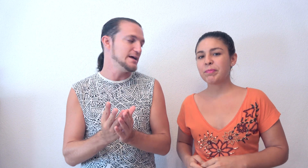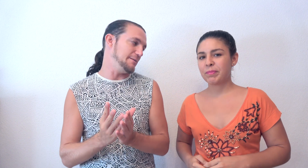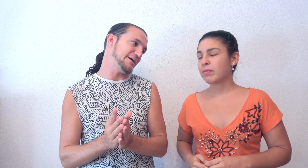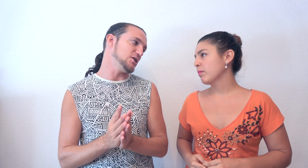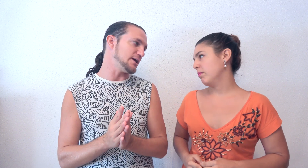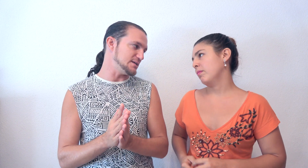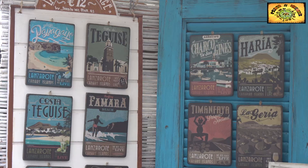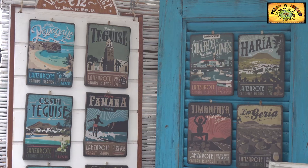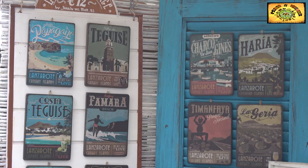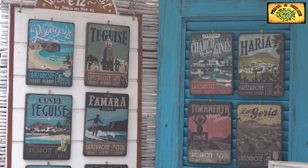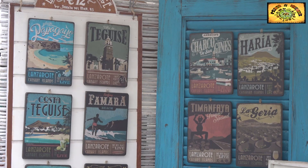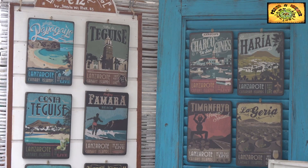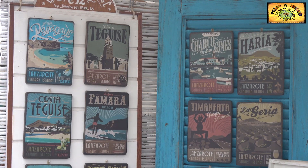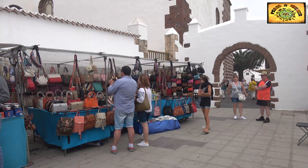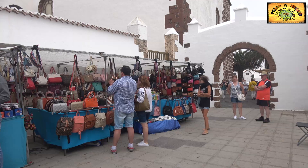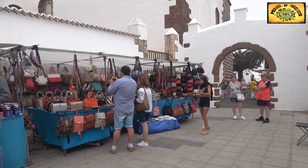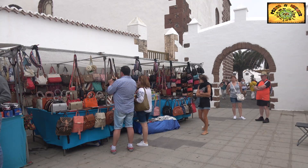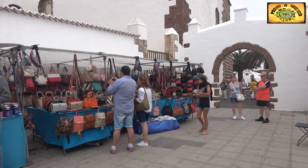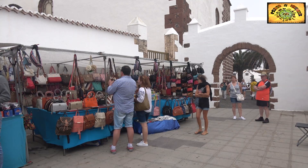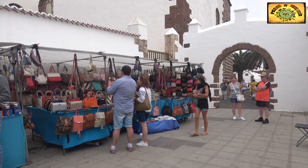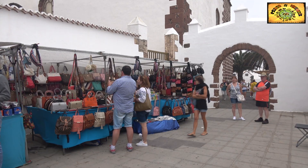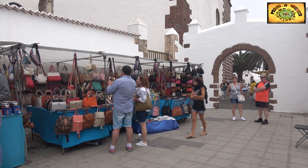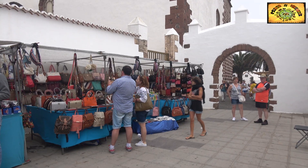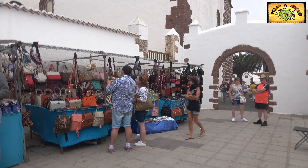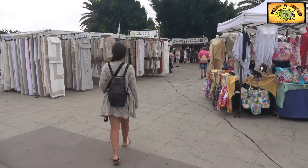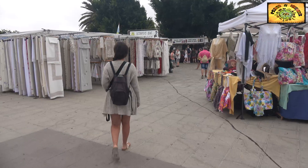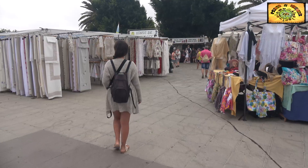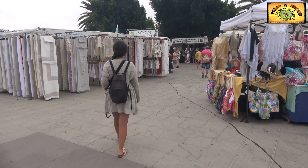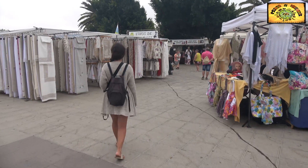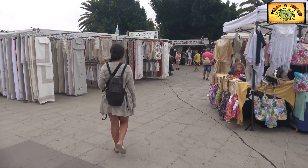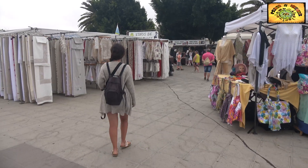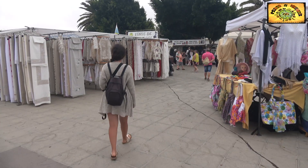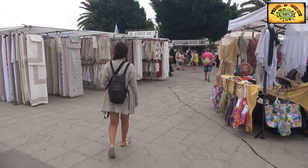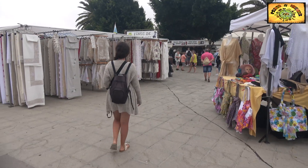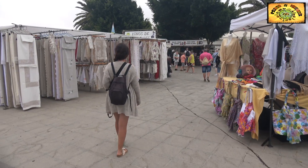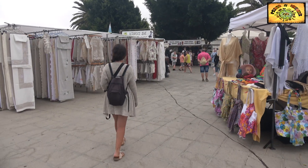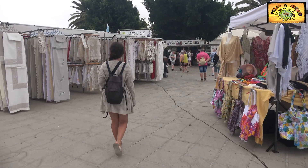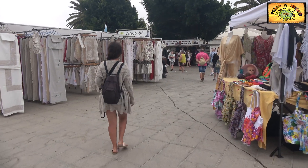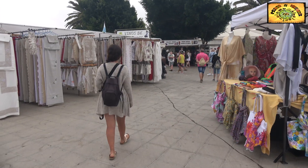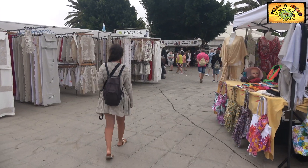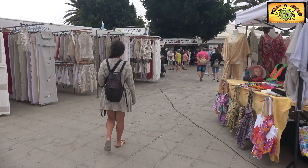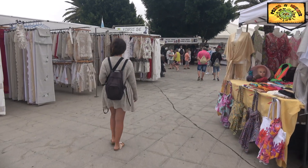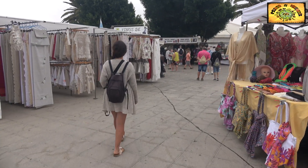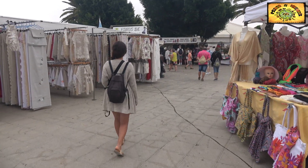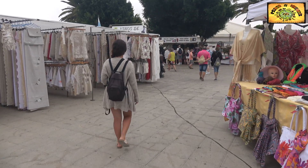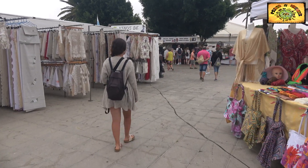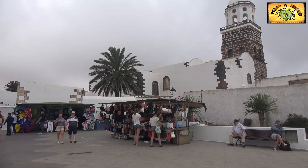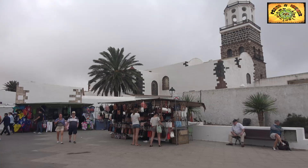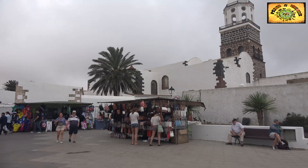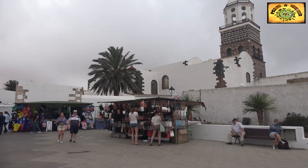El Mercadillo de Teguise, hay que decir que es de los más animados que encontramos, no solo en Lanzarote, sino en todas las islas canarias. Es que se llena de gente, de